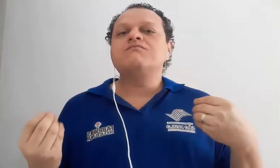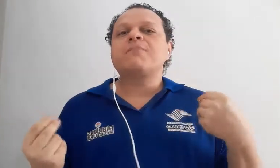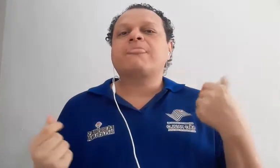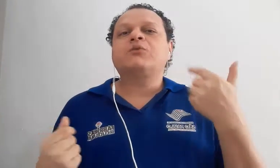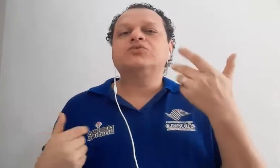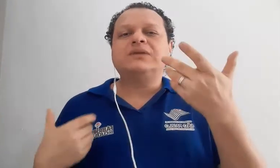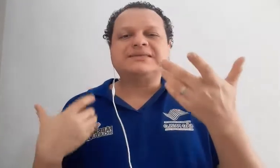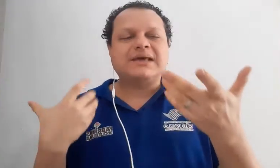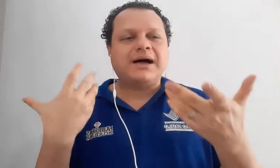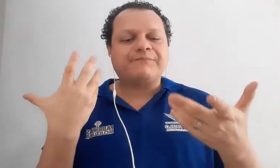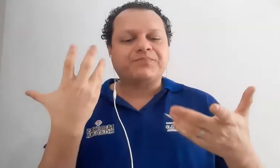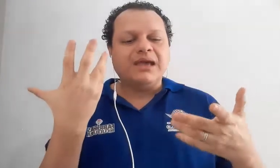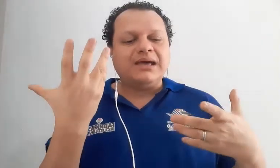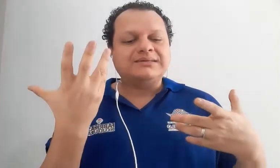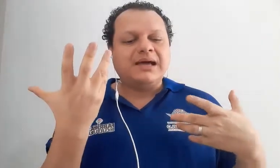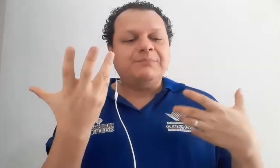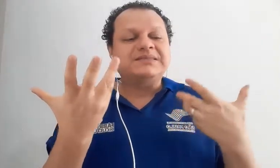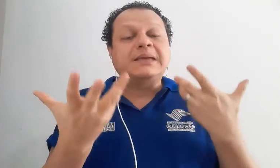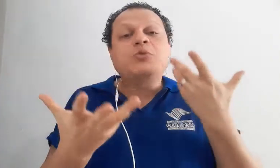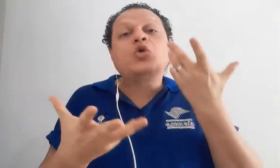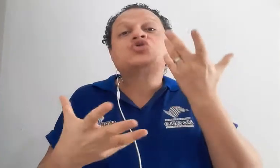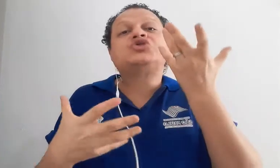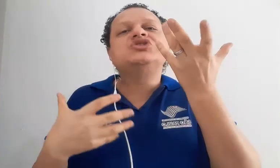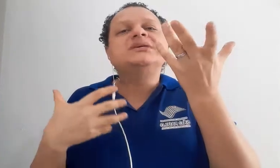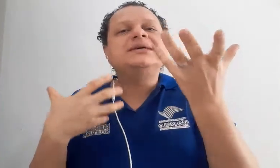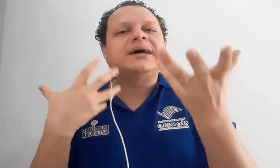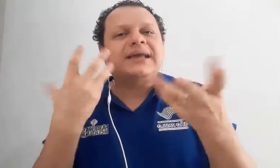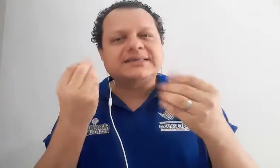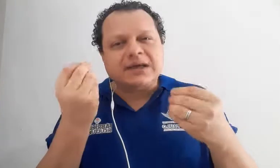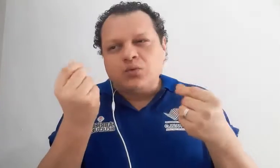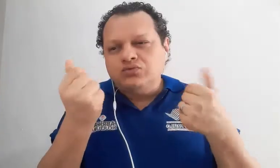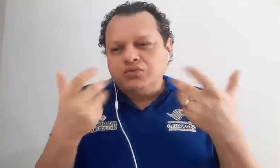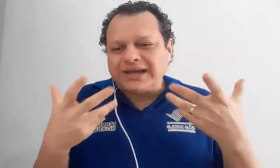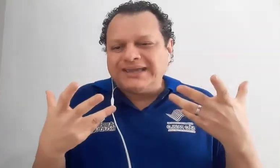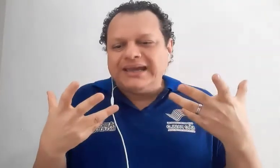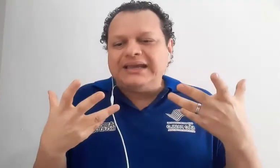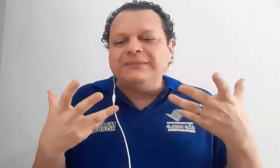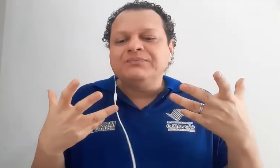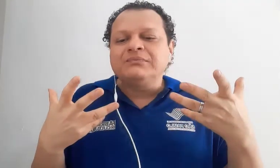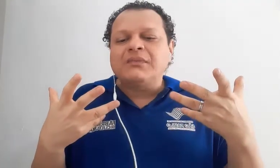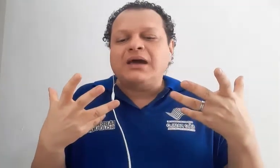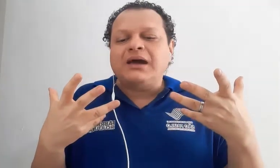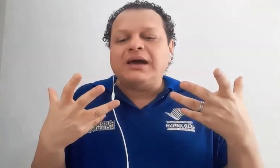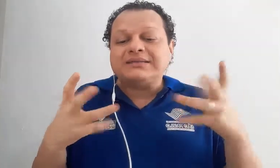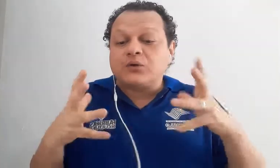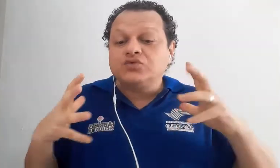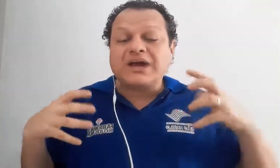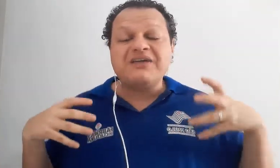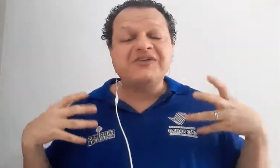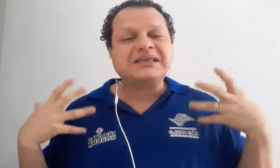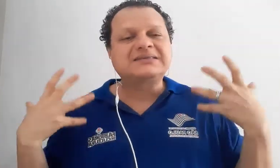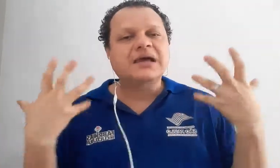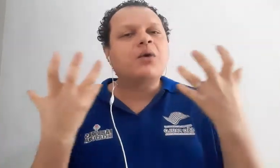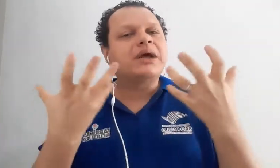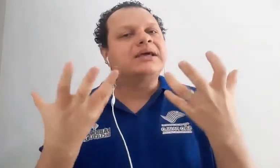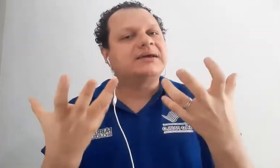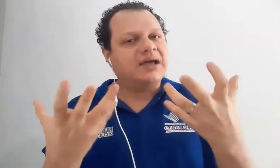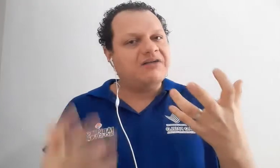toda essa epistemologia, essa cultura referencial que ele criava?